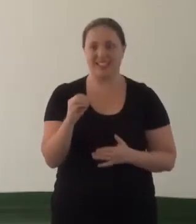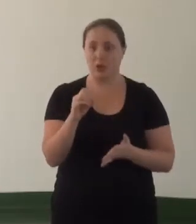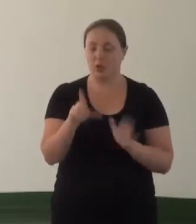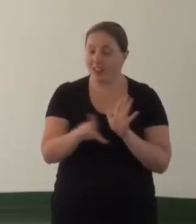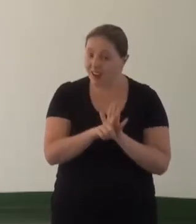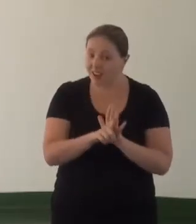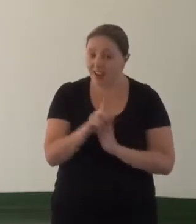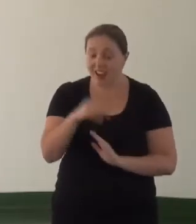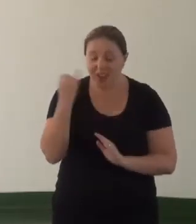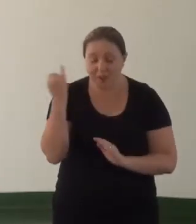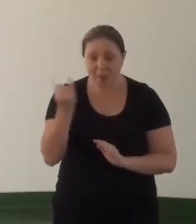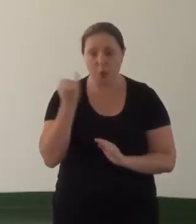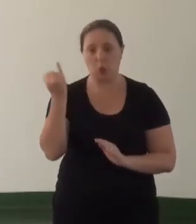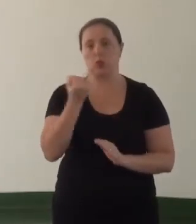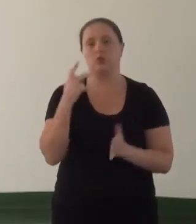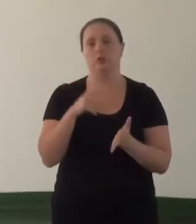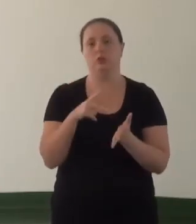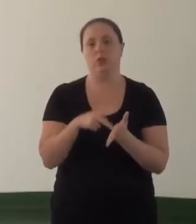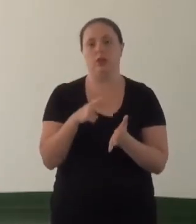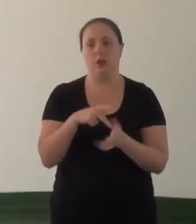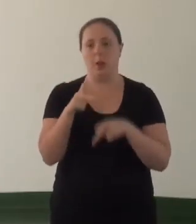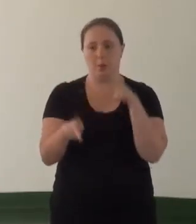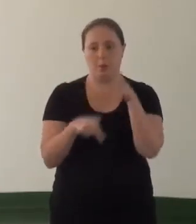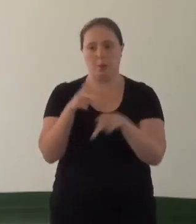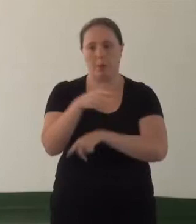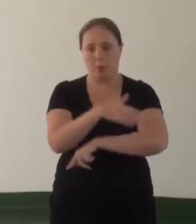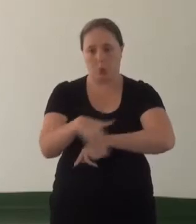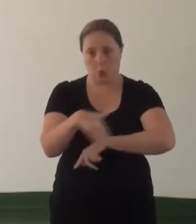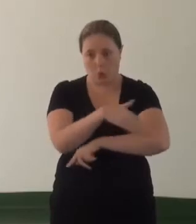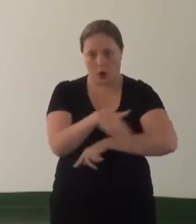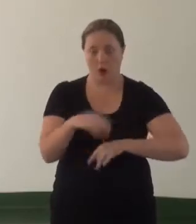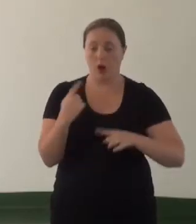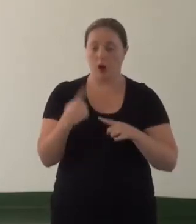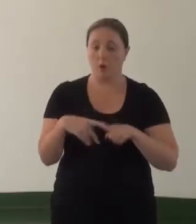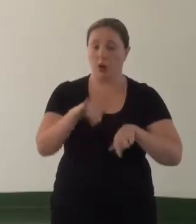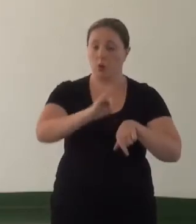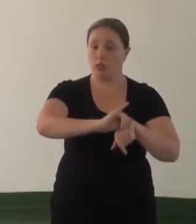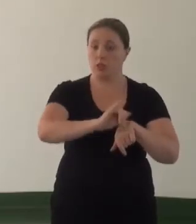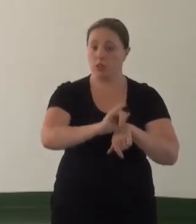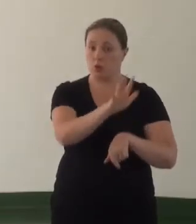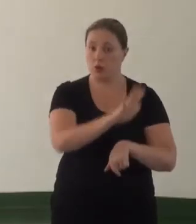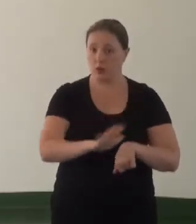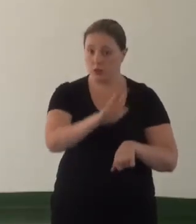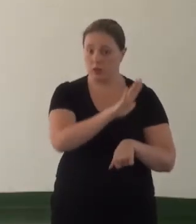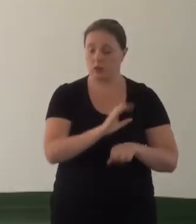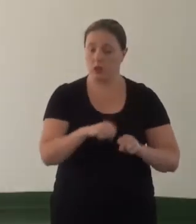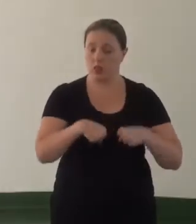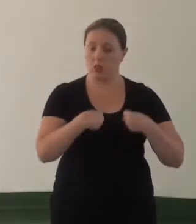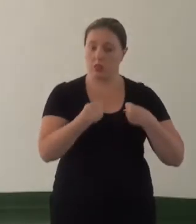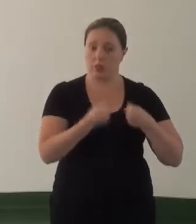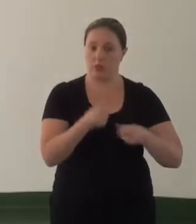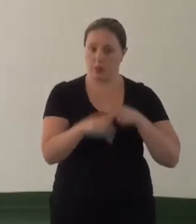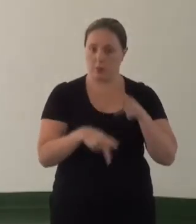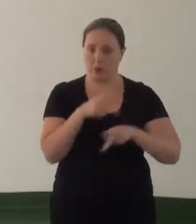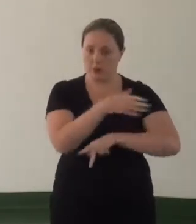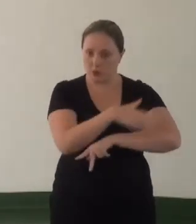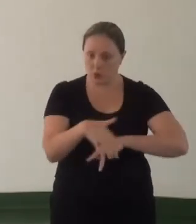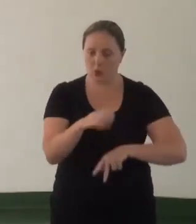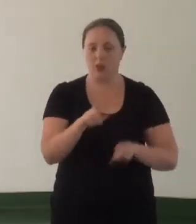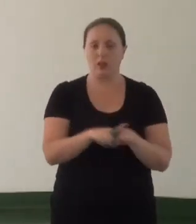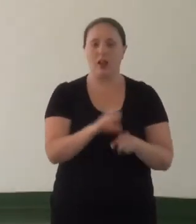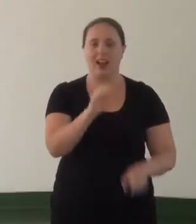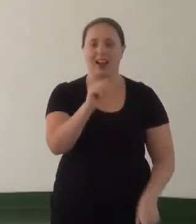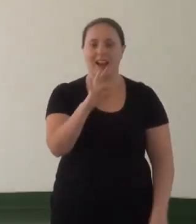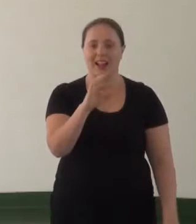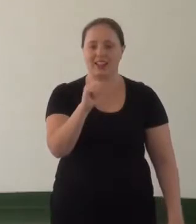fundamental de importância para a população de rua, porque o Centro Nacional de Defesa da População de Rua e dos Catadores, que